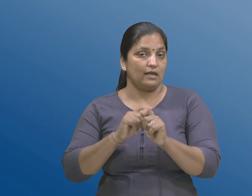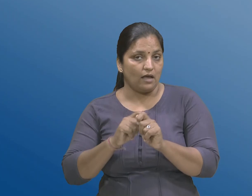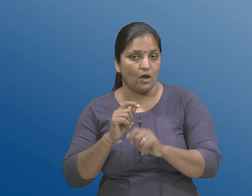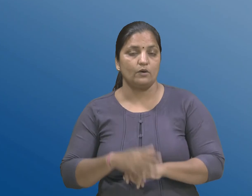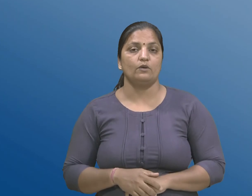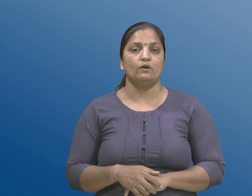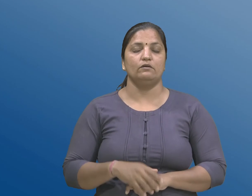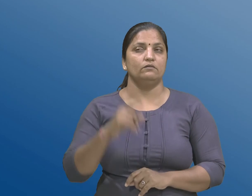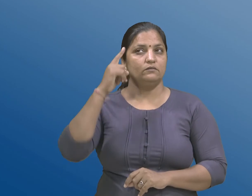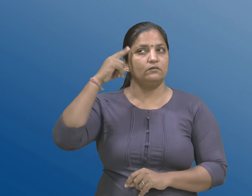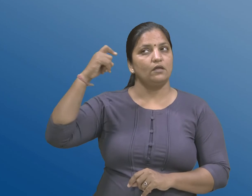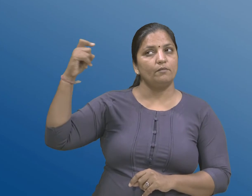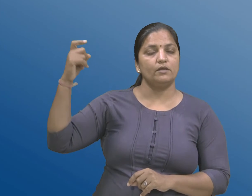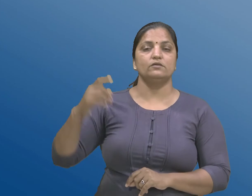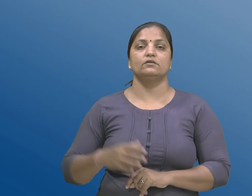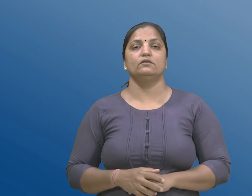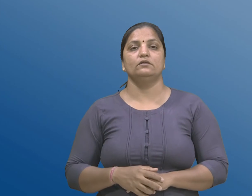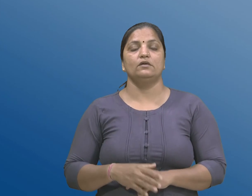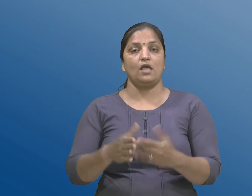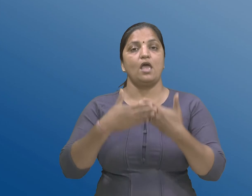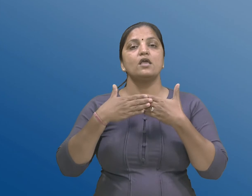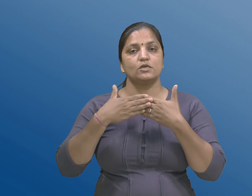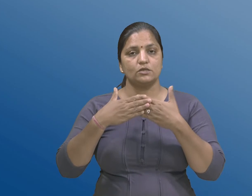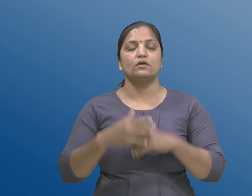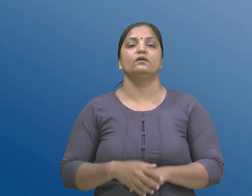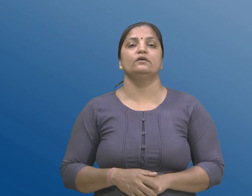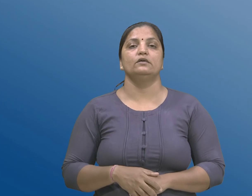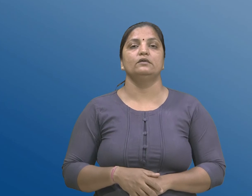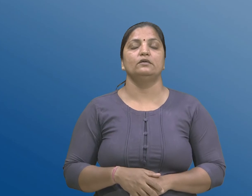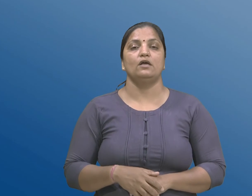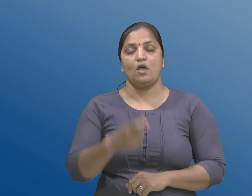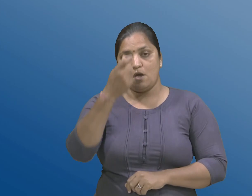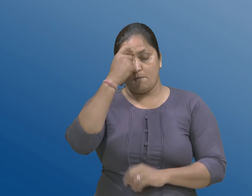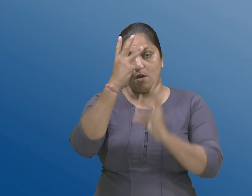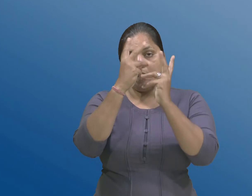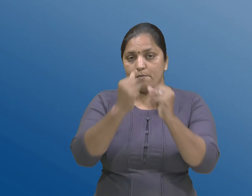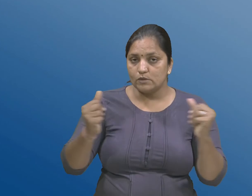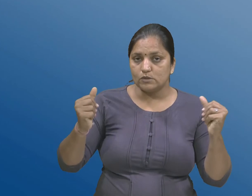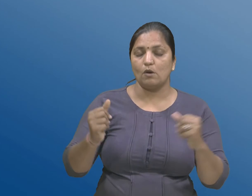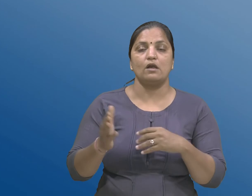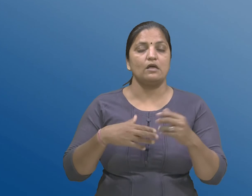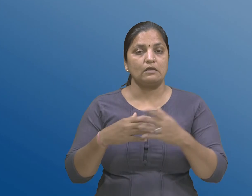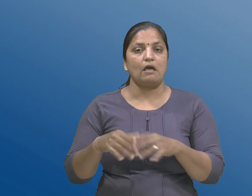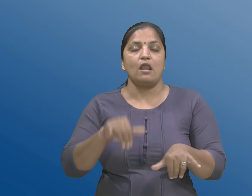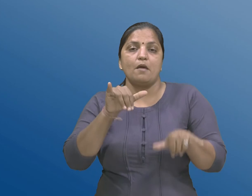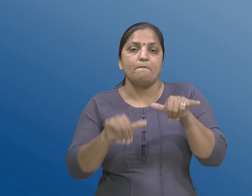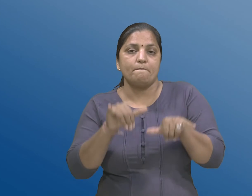तरकशक्ती, अध्ययन, समस्यानों निवारण, के अनुकुलित वर्तनुक जे